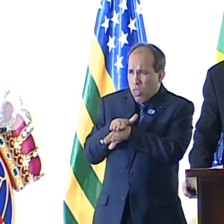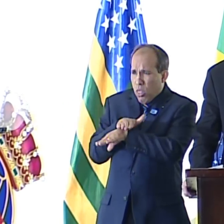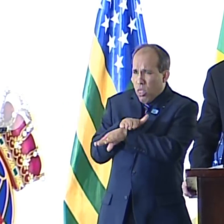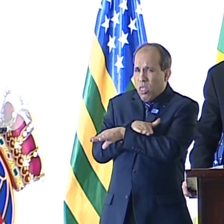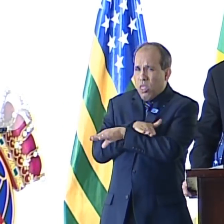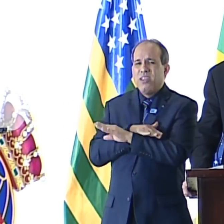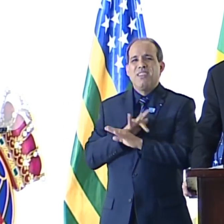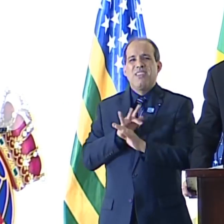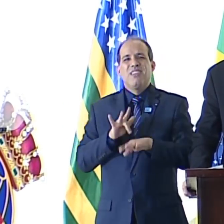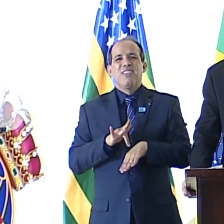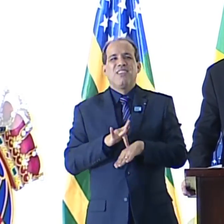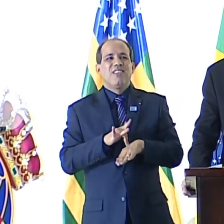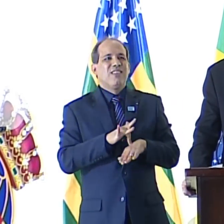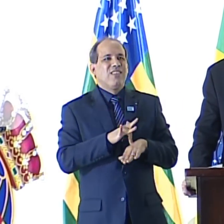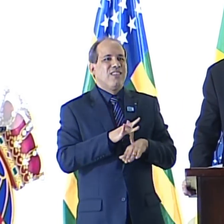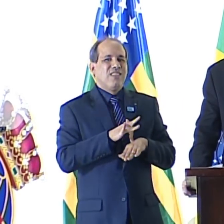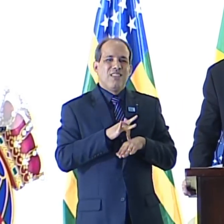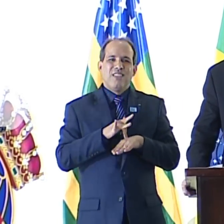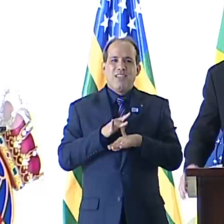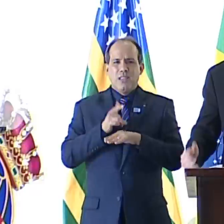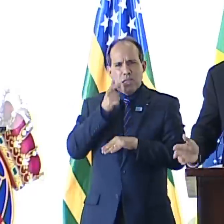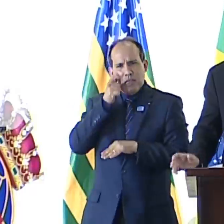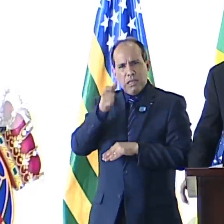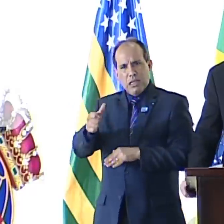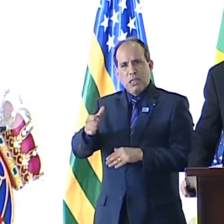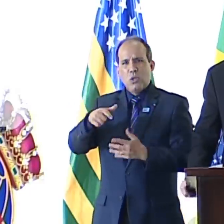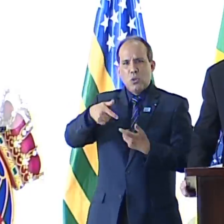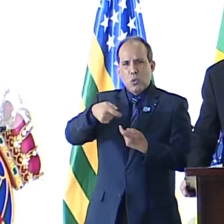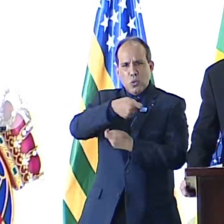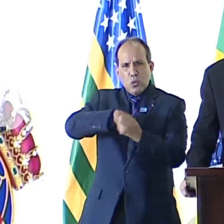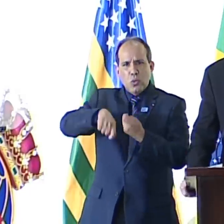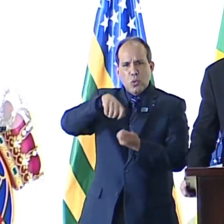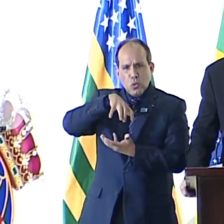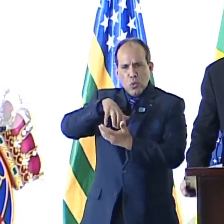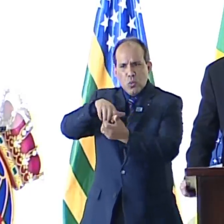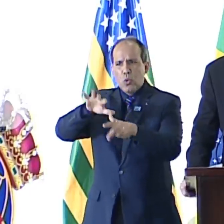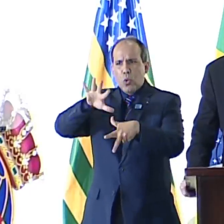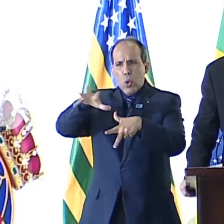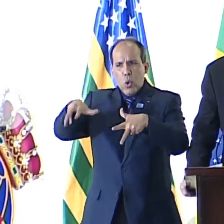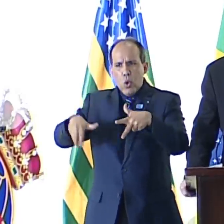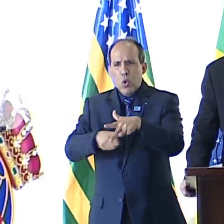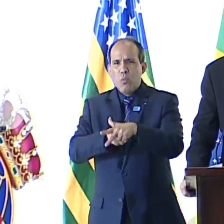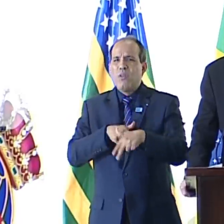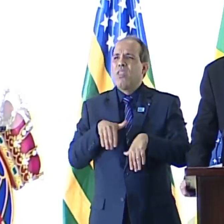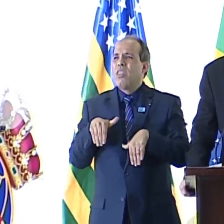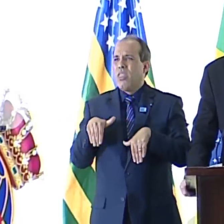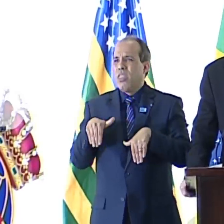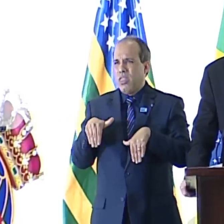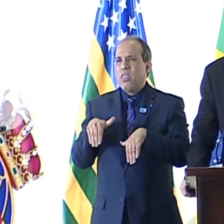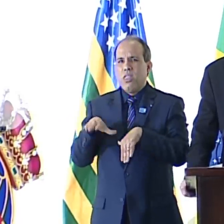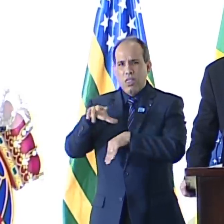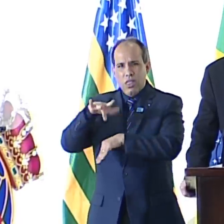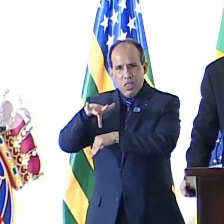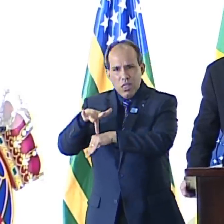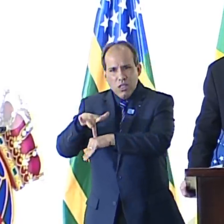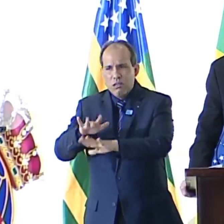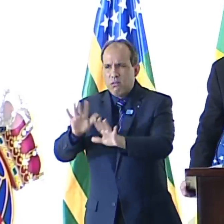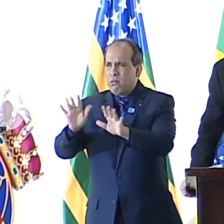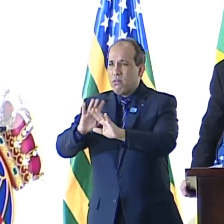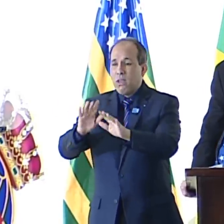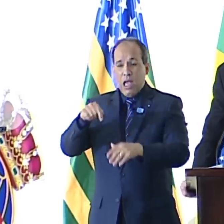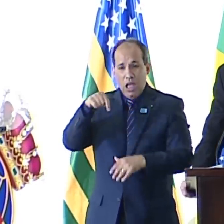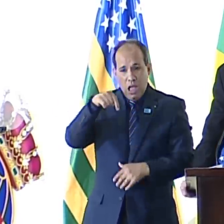cinismo interesseiro dos globalistas, dos corruptos e semicorruptos. Este paria não tem o seu nome em nenhuma planilha,